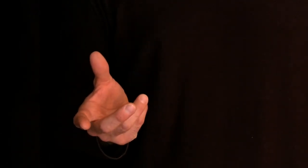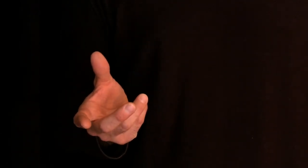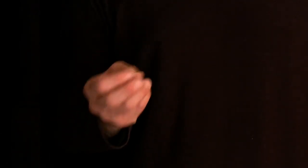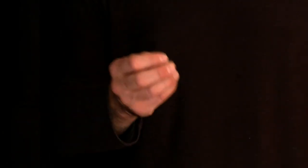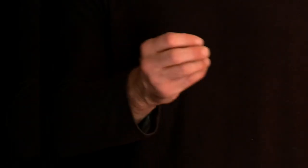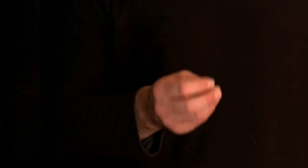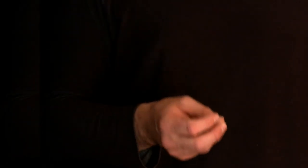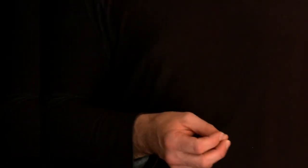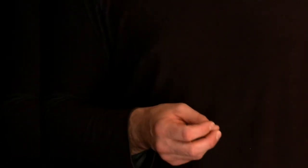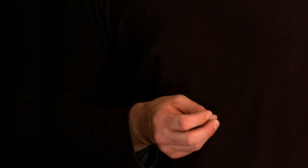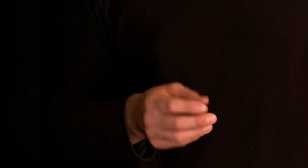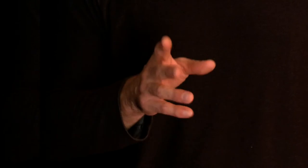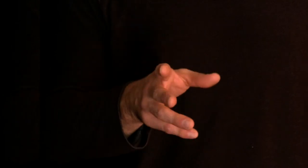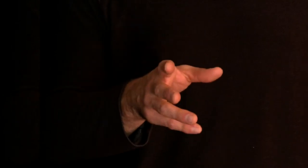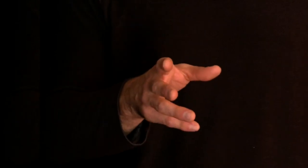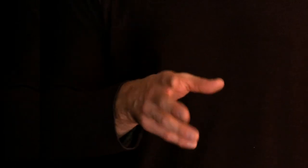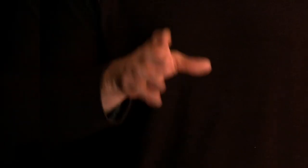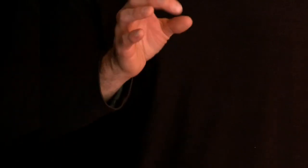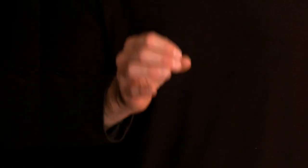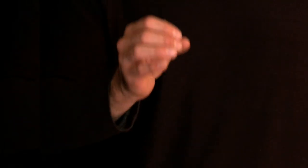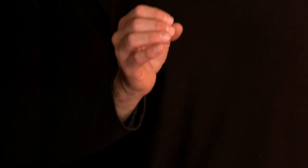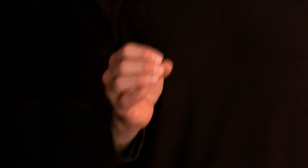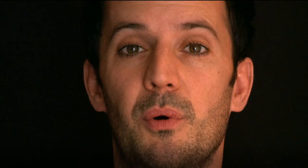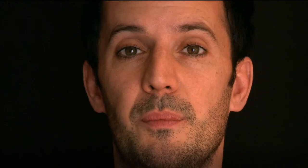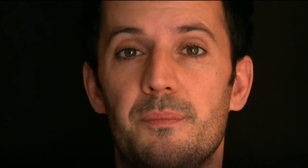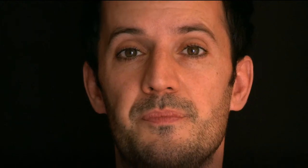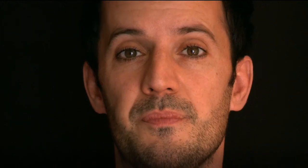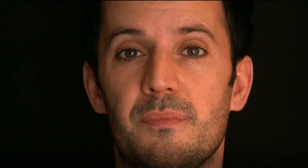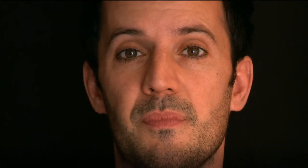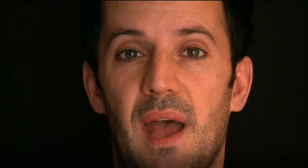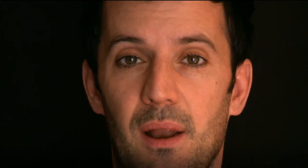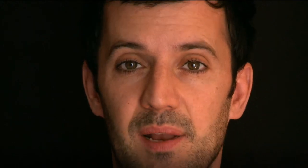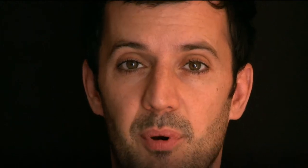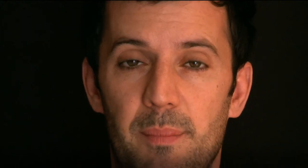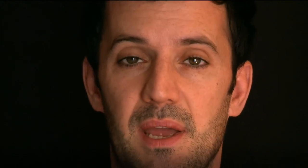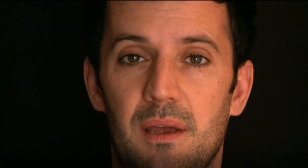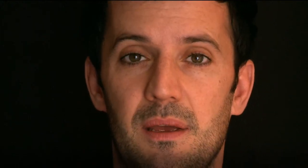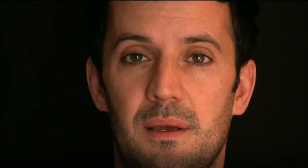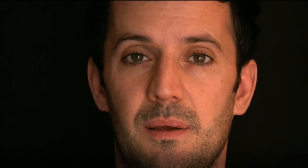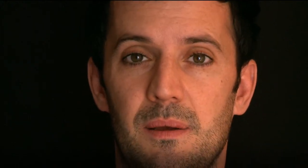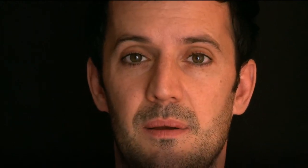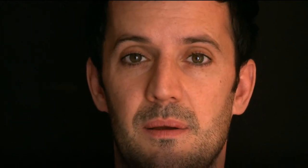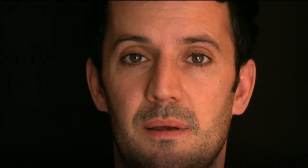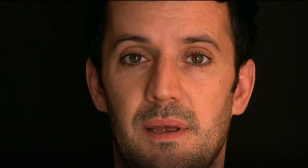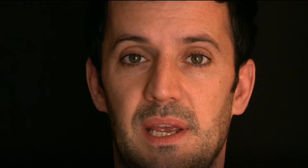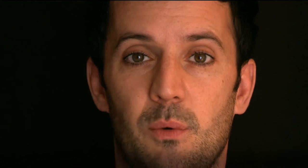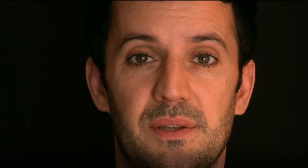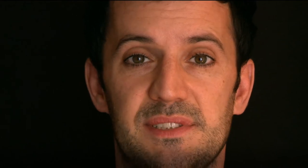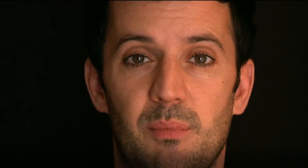Et Malek ne comprend pas tout, mais il trouve cela très beau. Alors il promet. Et droit dans ses